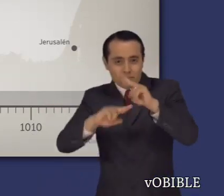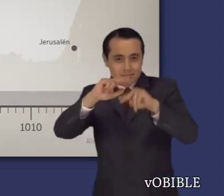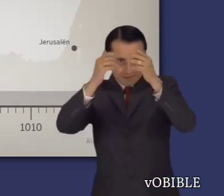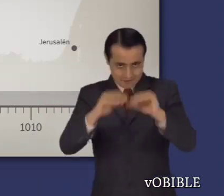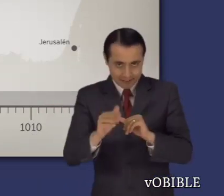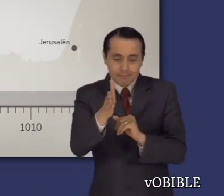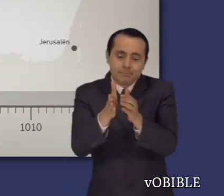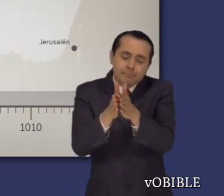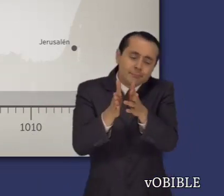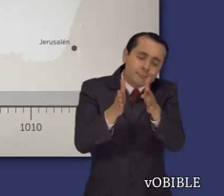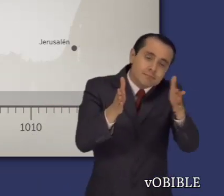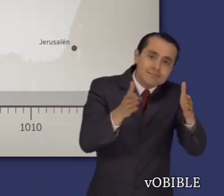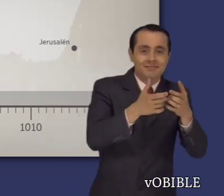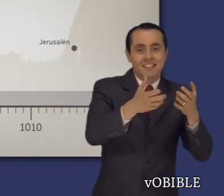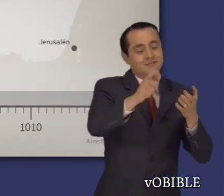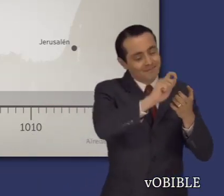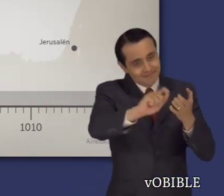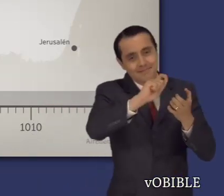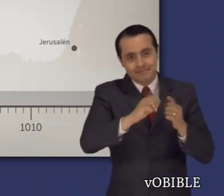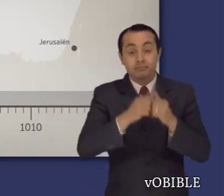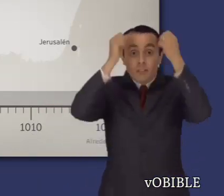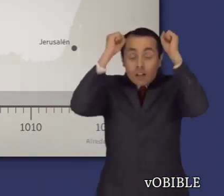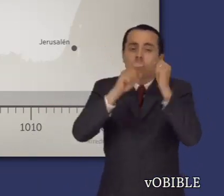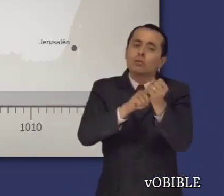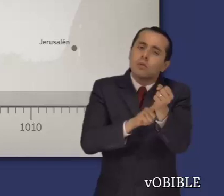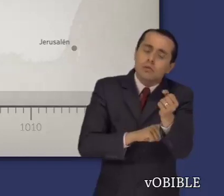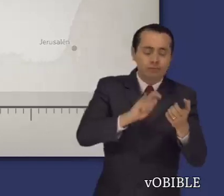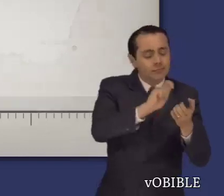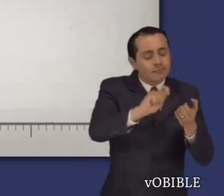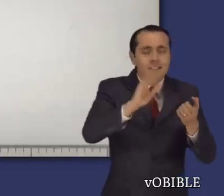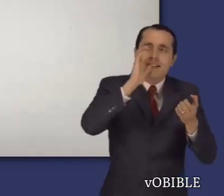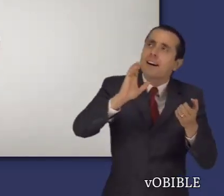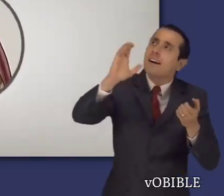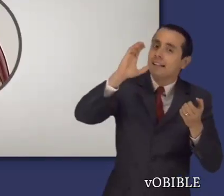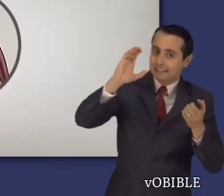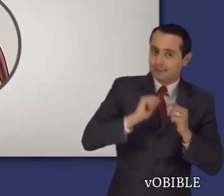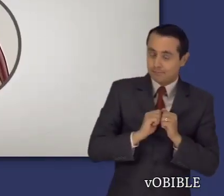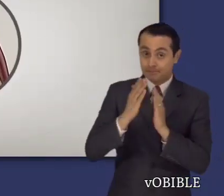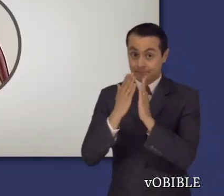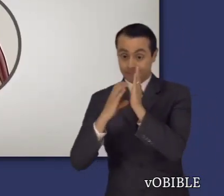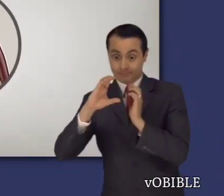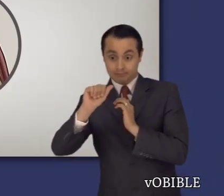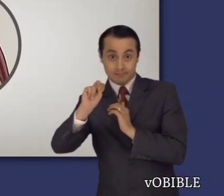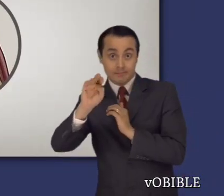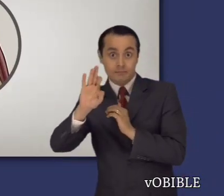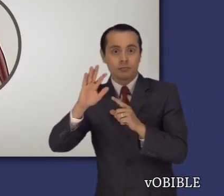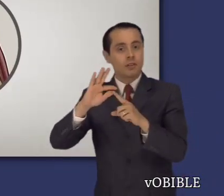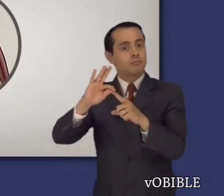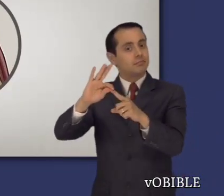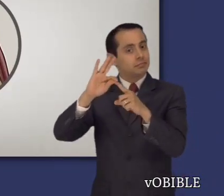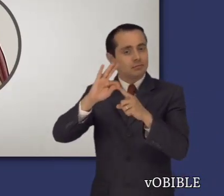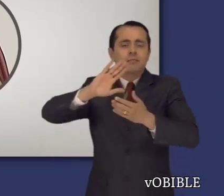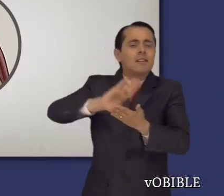todas las canciones que compuso Salomón, se considera que esta es la mejor. La protagonista es una joven